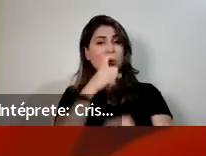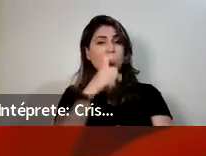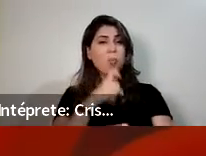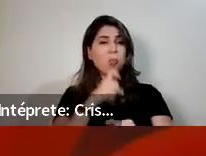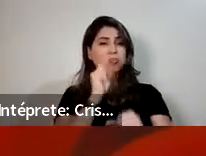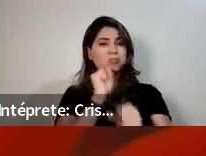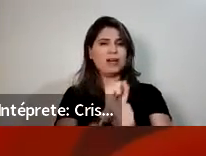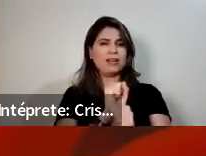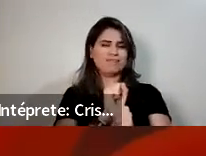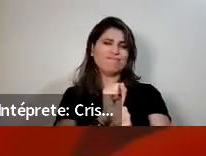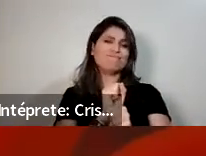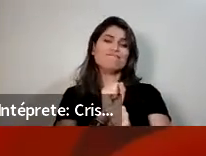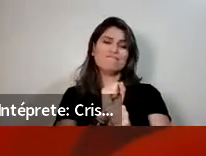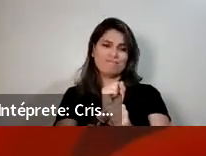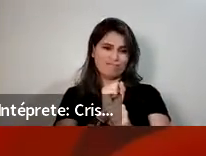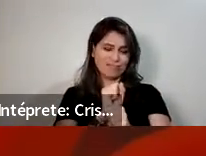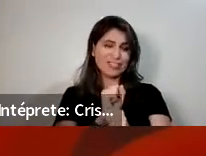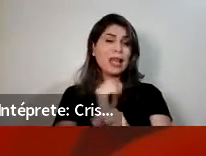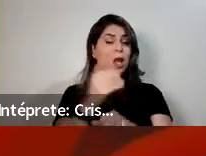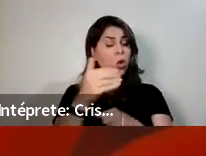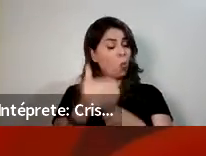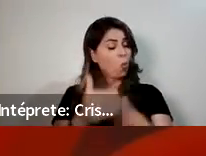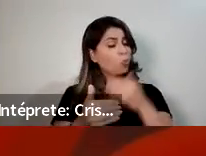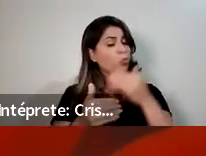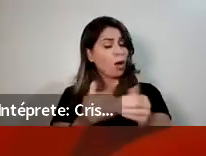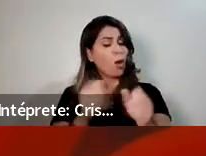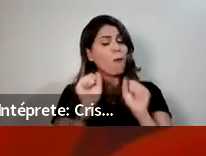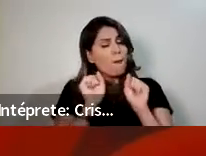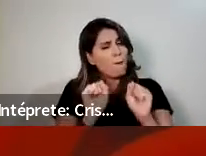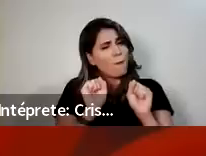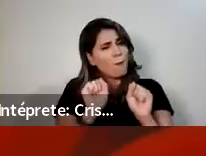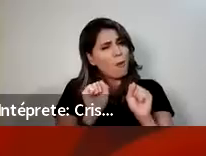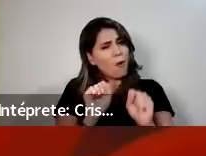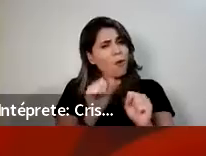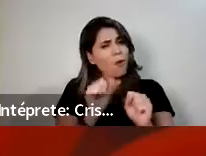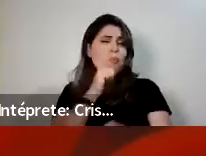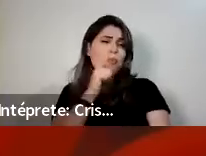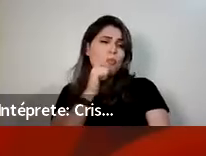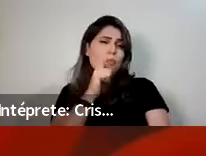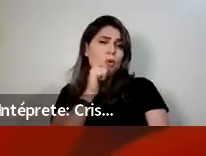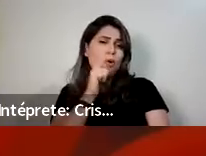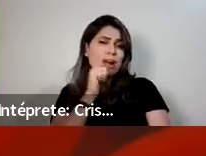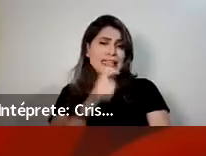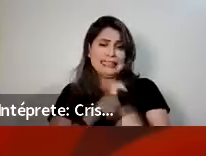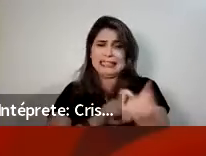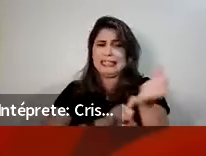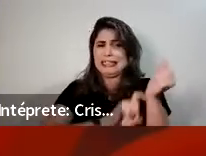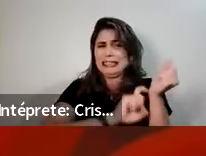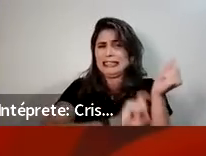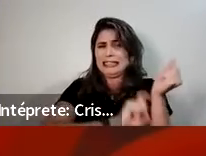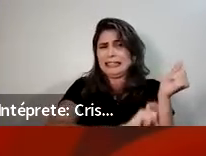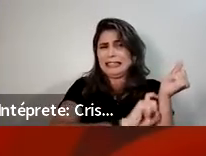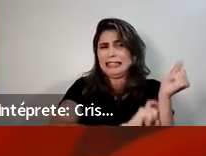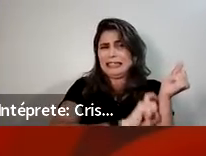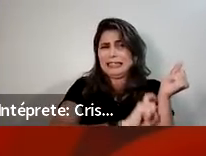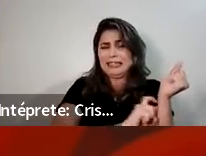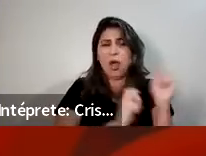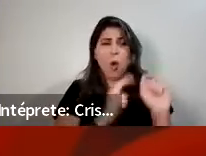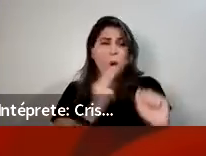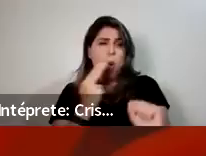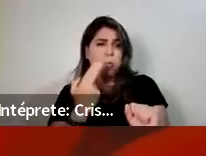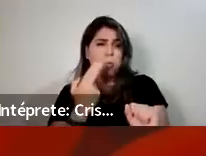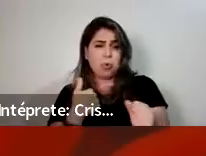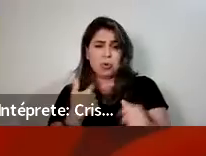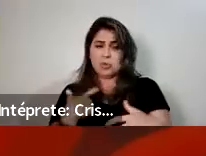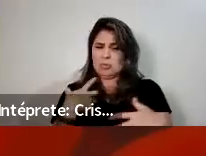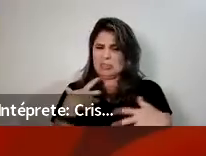esse processo, vai ter momentos que a mulher vai estar um pouco mais nervosa, né? O humor já não vai